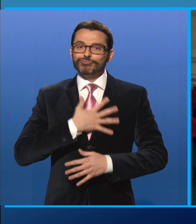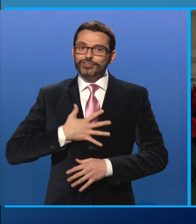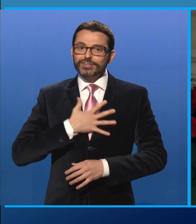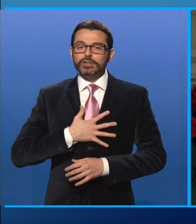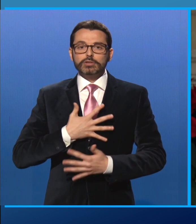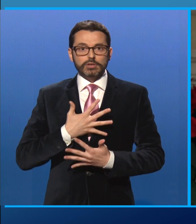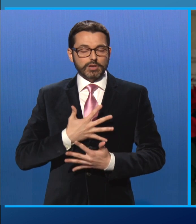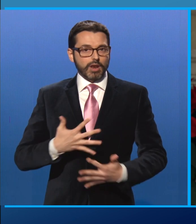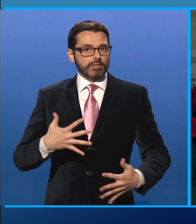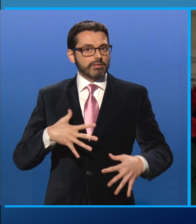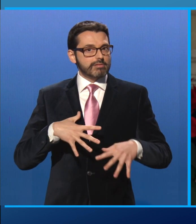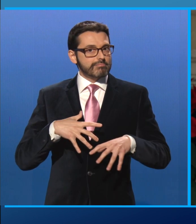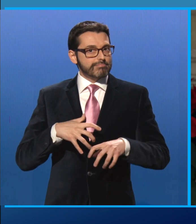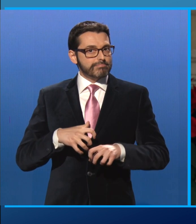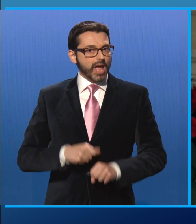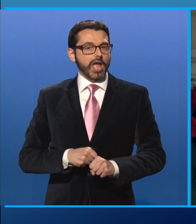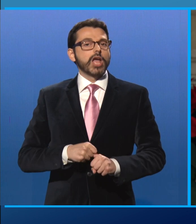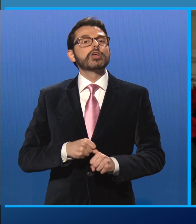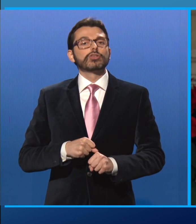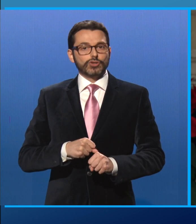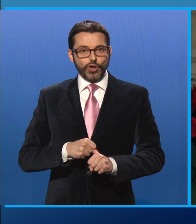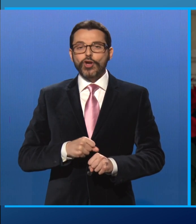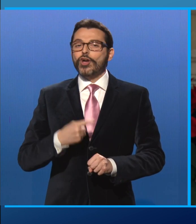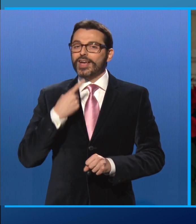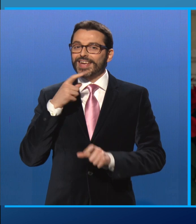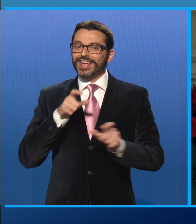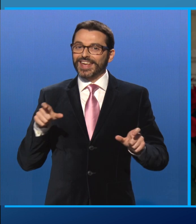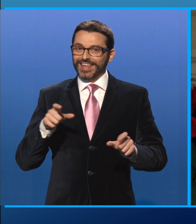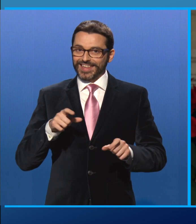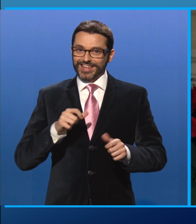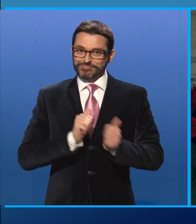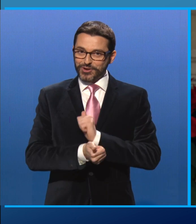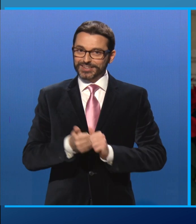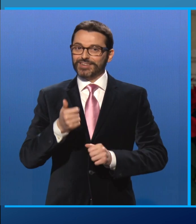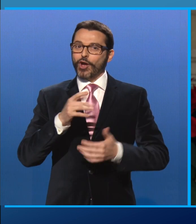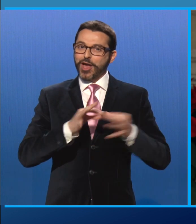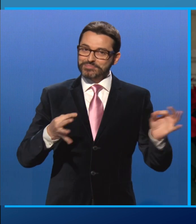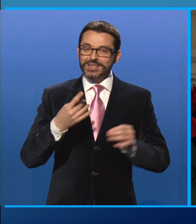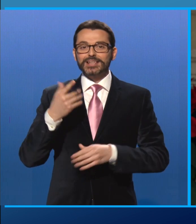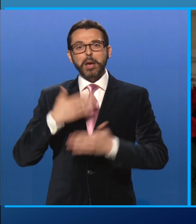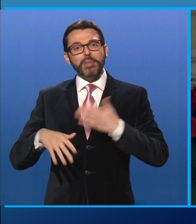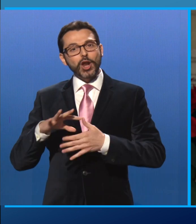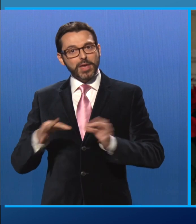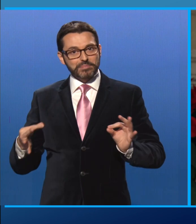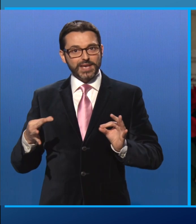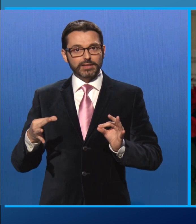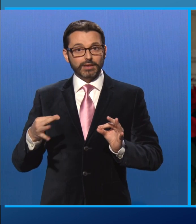impegno e i successi dei nostri atleti alle Olimpiadi e alle Paralimpiadi. Come non ricordare l